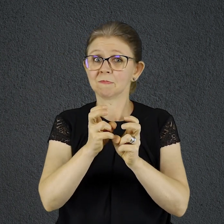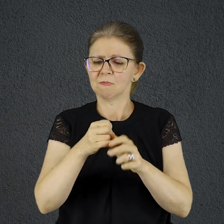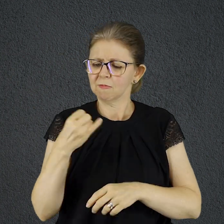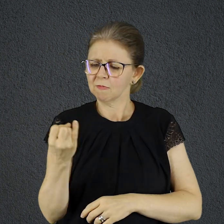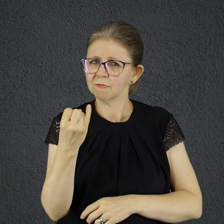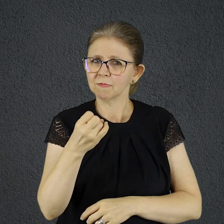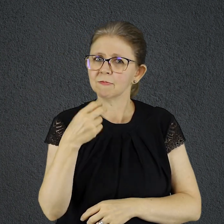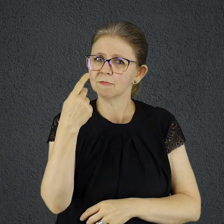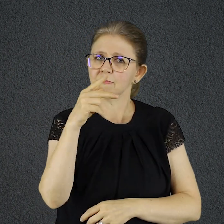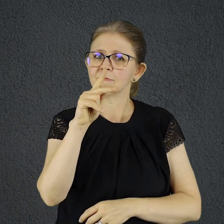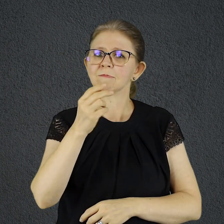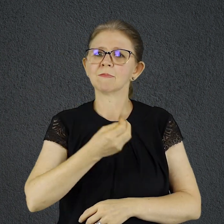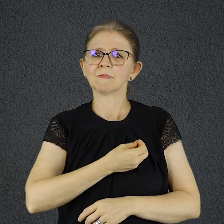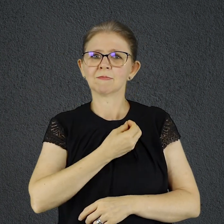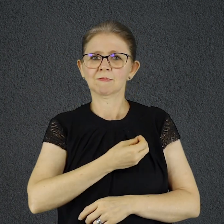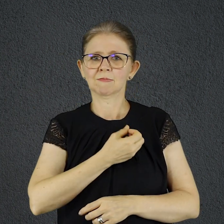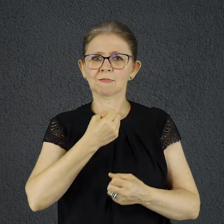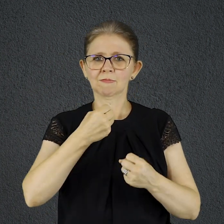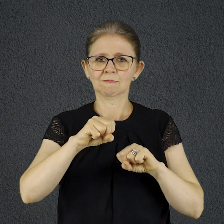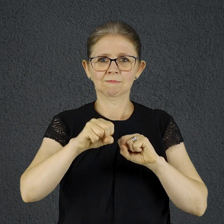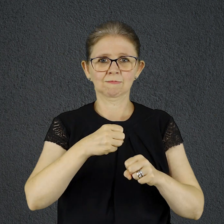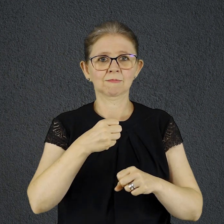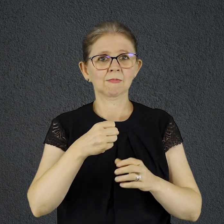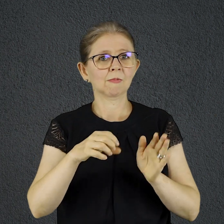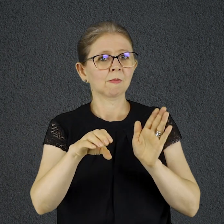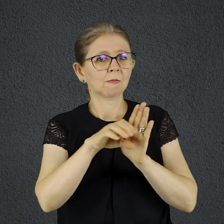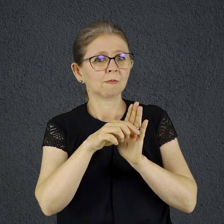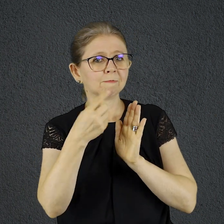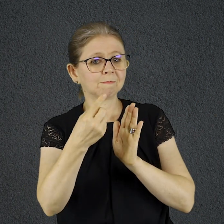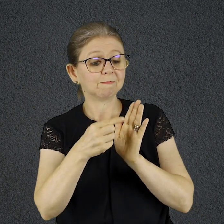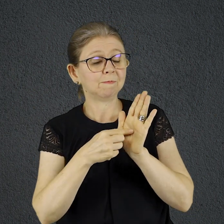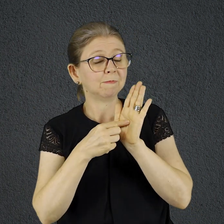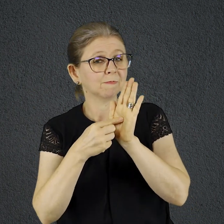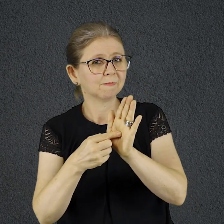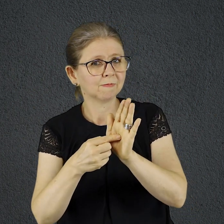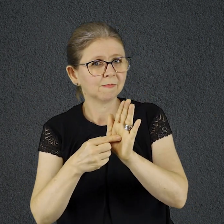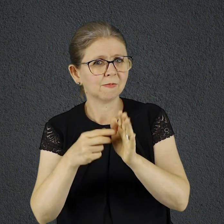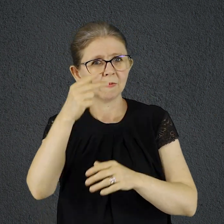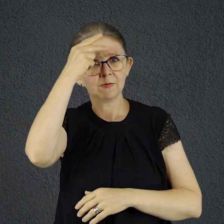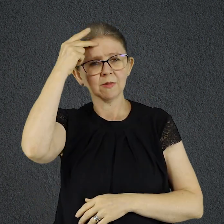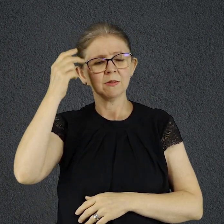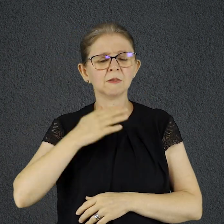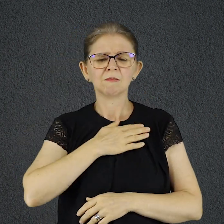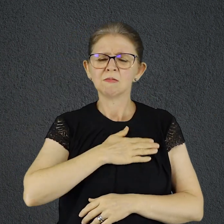diz que a pessoa que tem sua satisfação na Palavra de Deus e nela medita todo o tempo é muito feliz